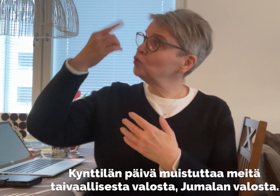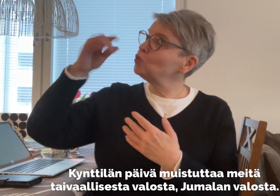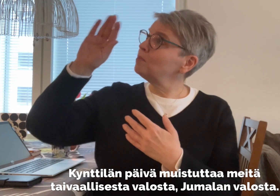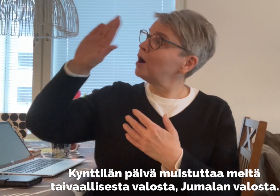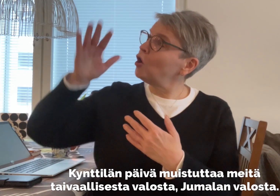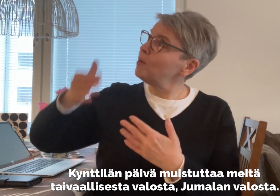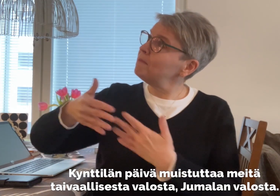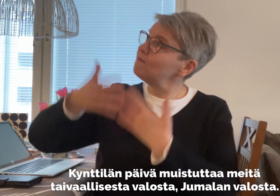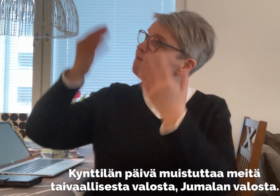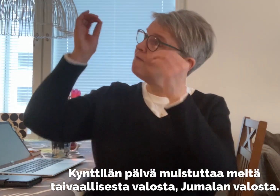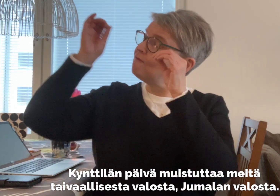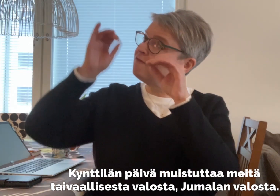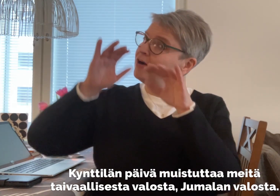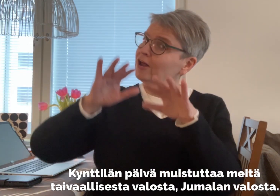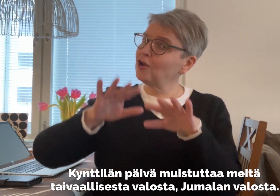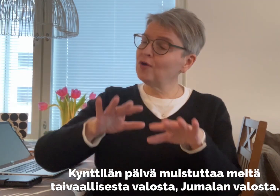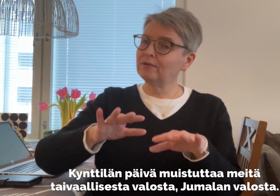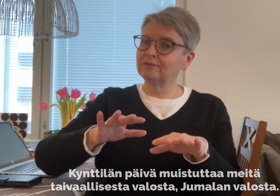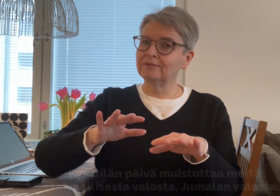valosta, Jumalan valosta.